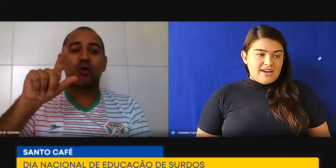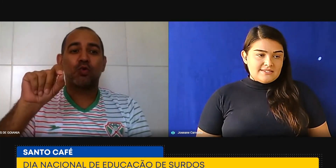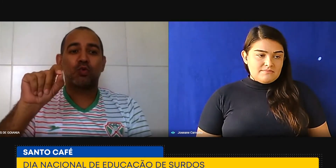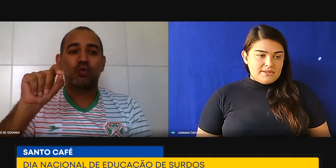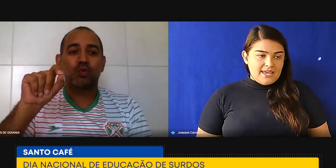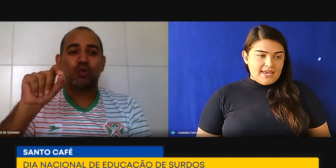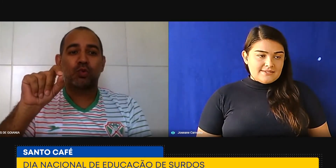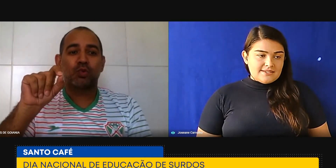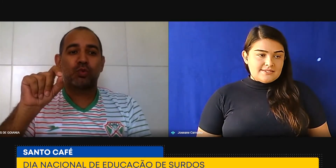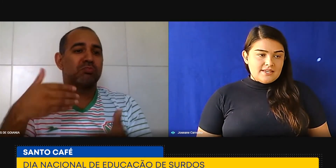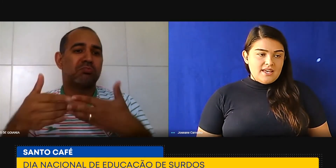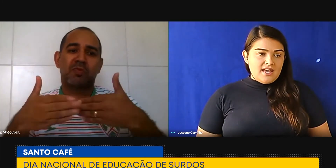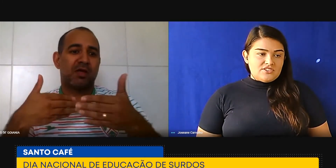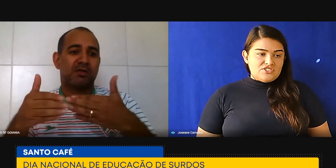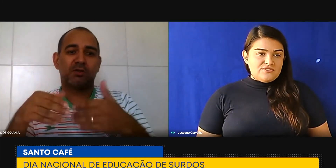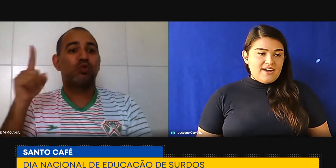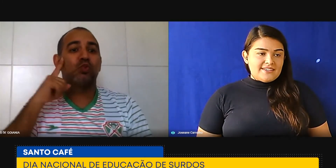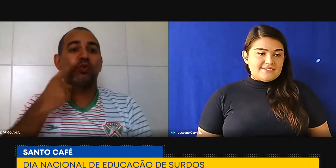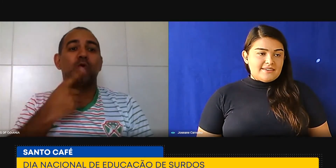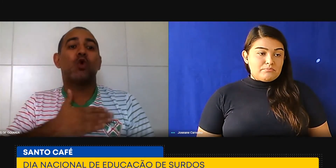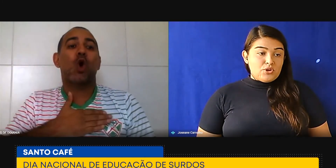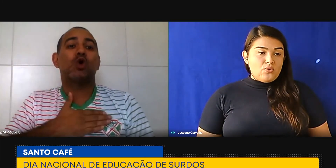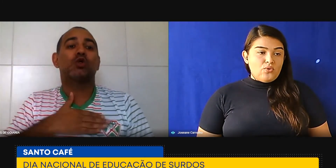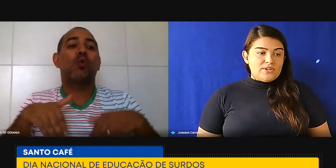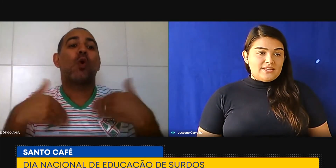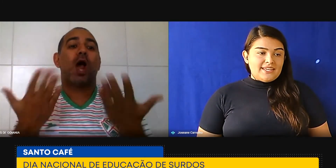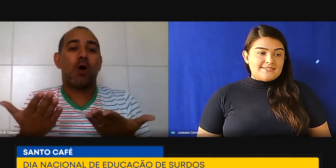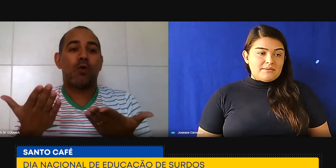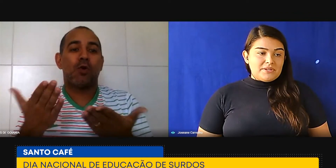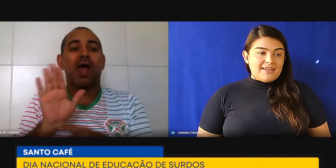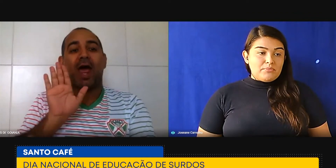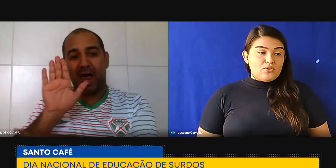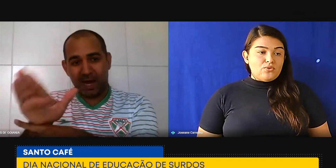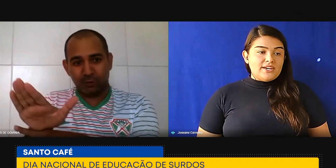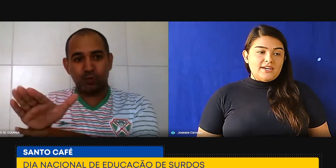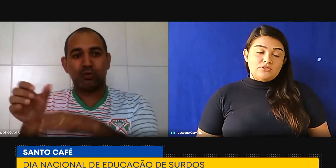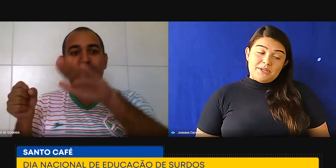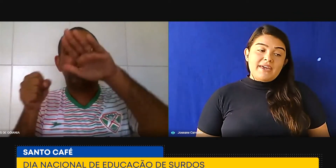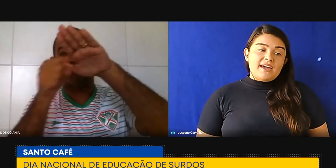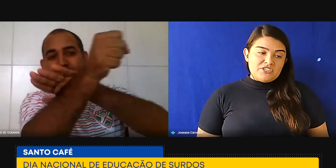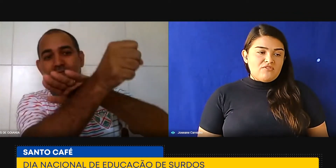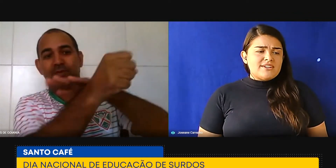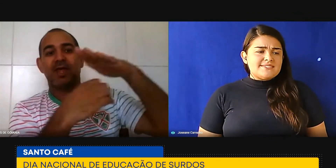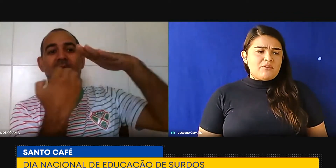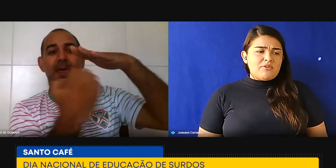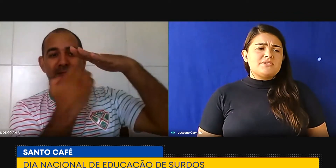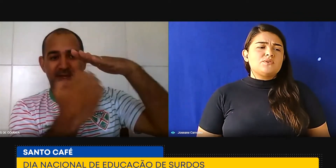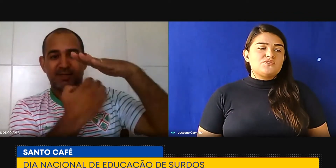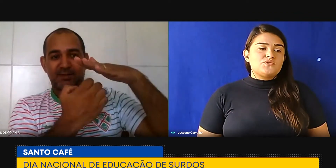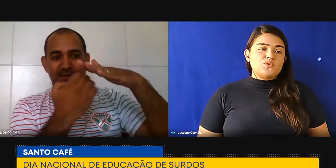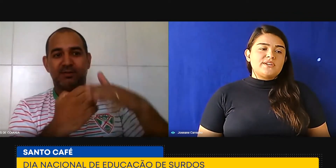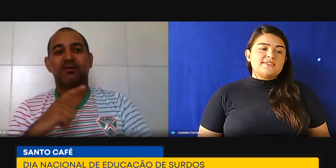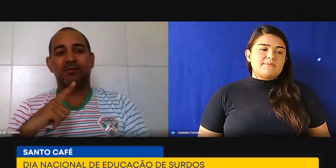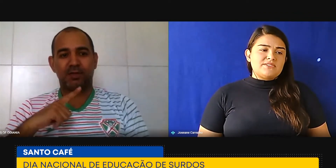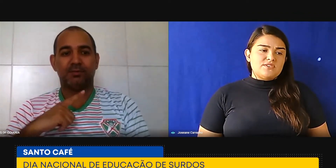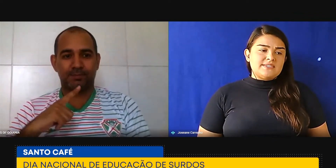várias empresas, a gente faz procura, né? Sempre está procurando, primeiramente, conversar com a pessoa surda, saber dos seus